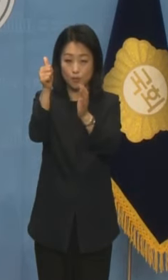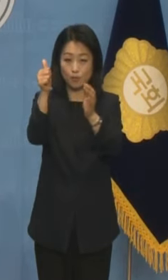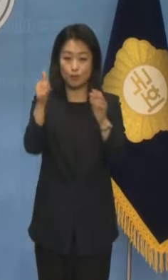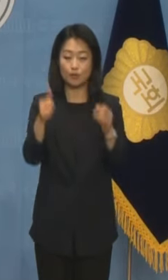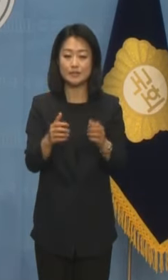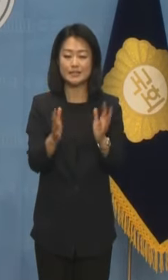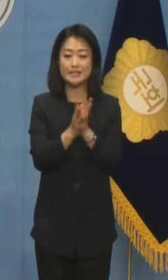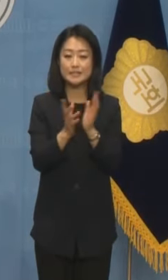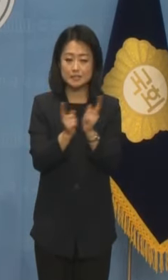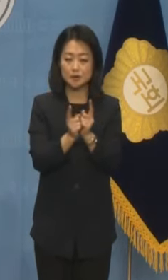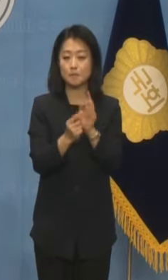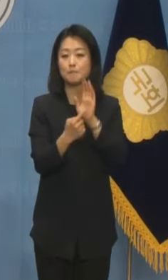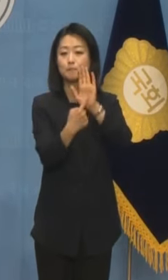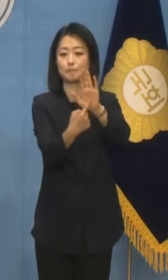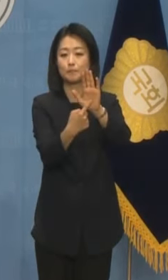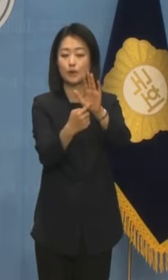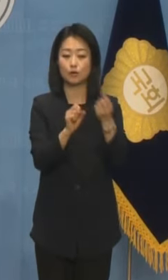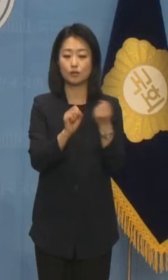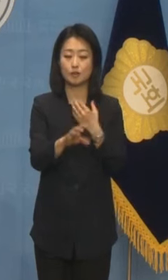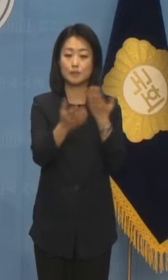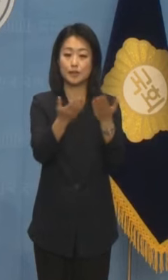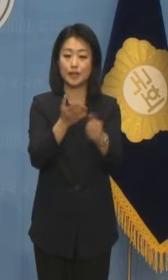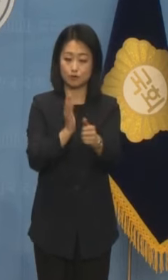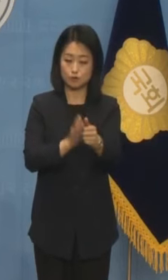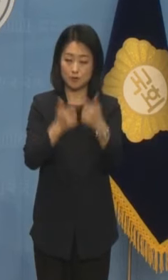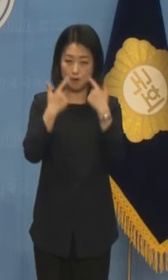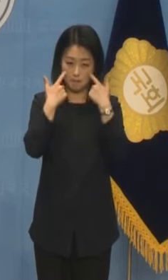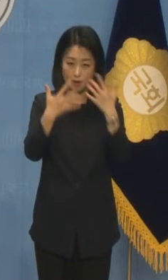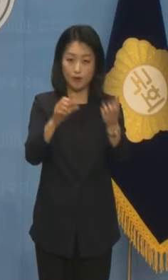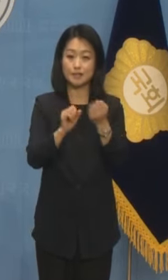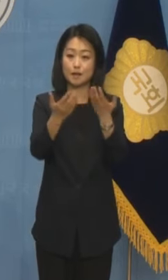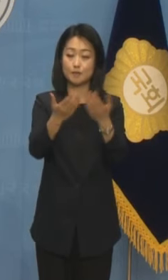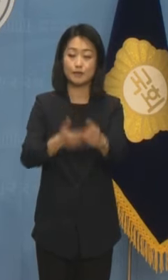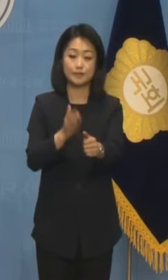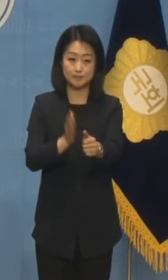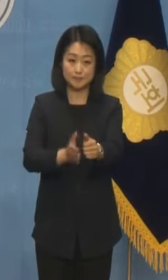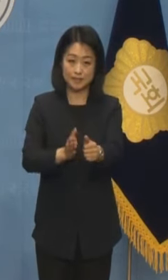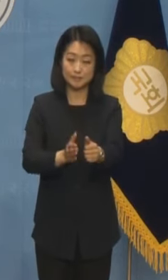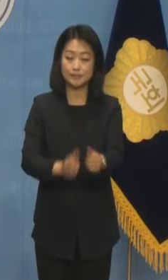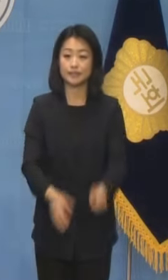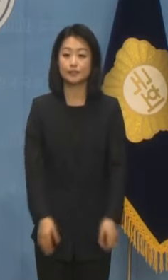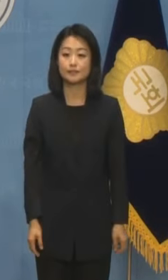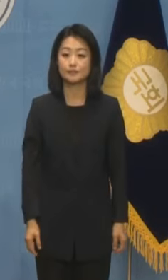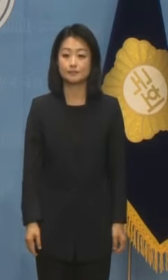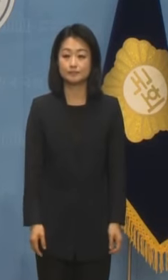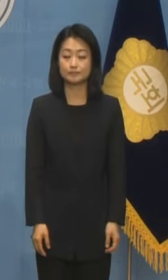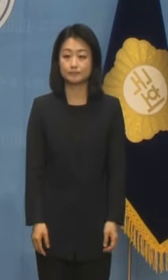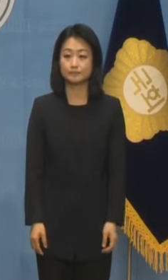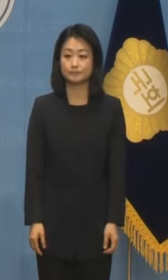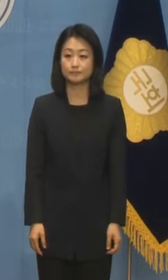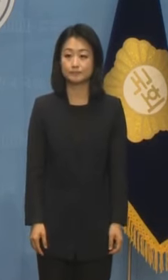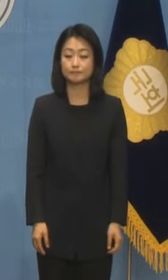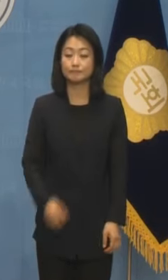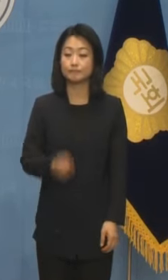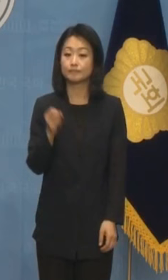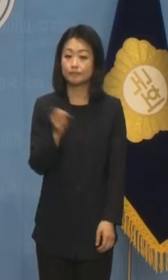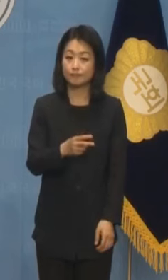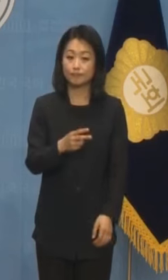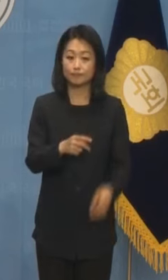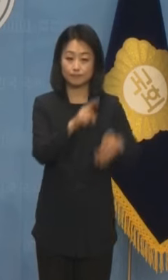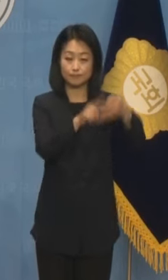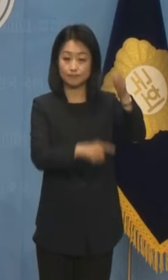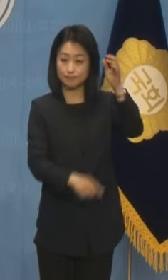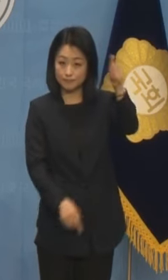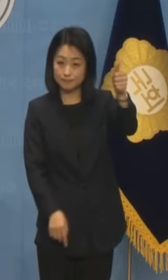해명하십시오. 하루빨리 명료한 답변을 국민 앞에 내놓기를 강력히 촉구합니다. 특히 윤